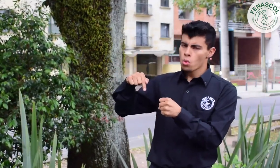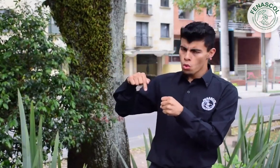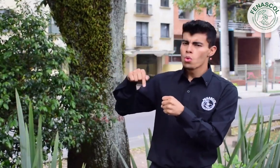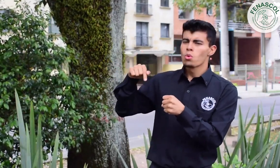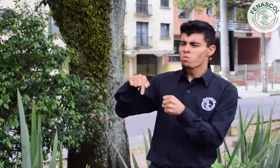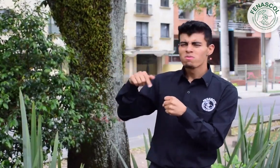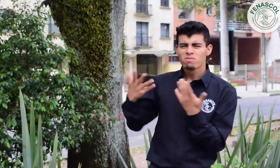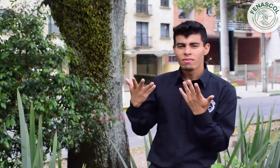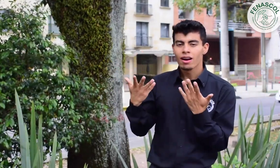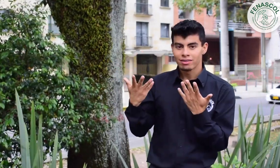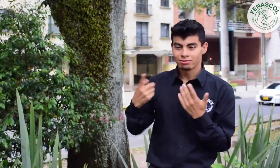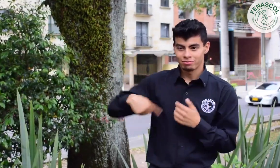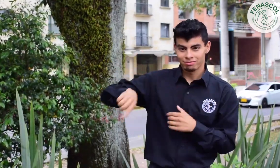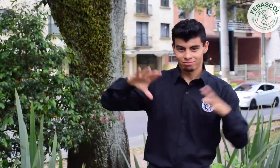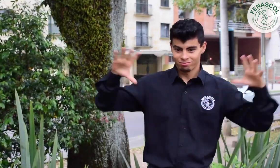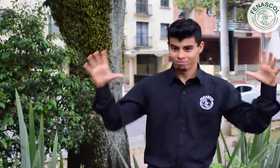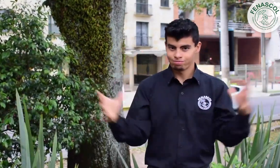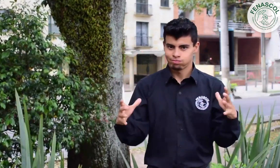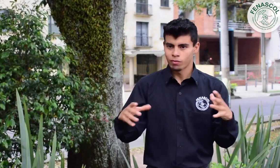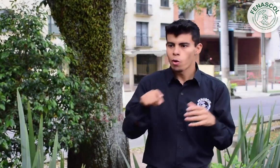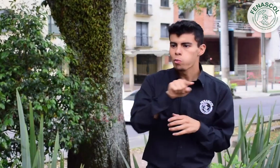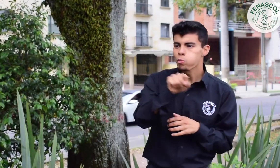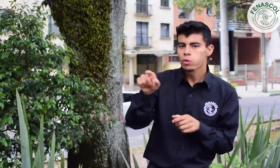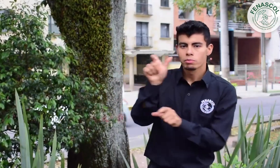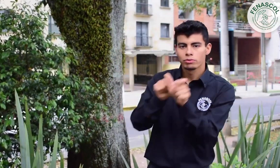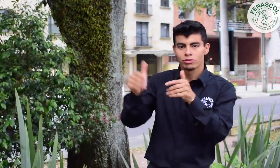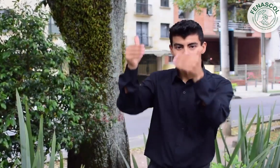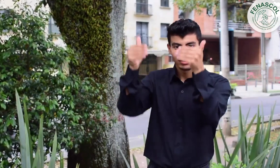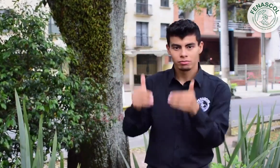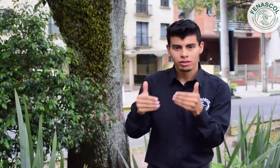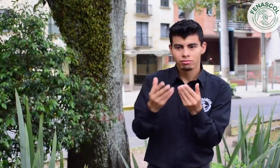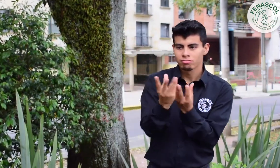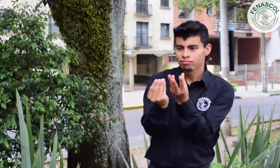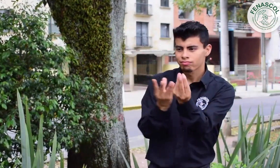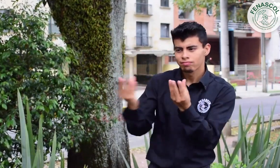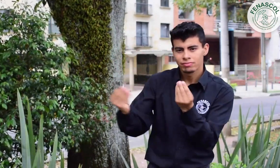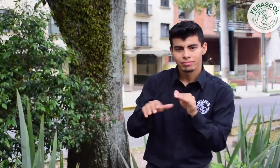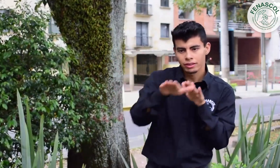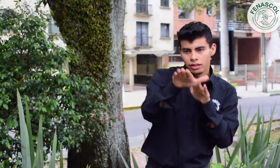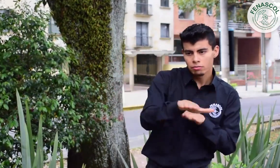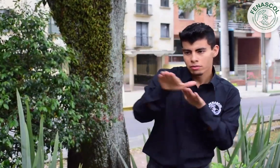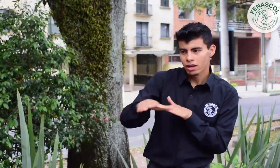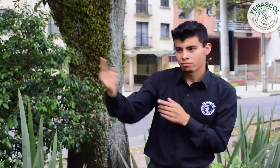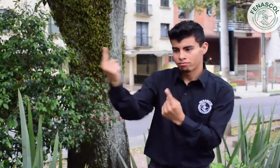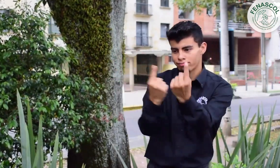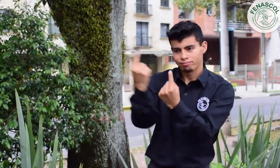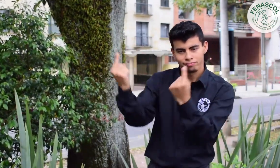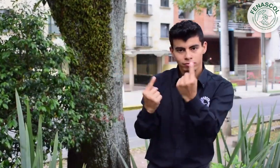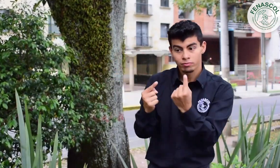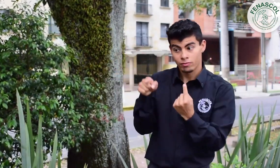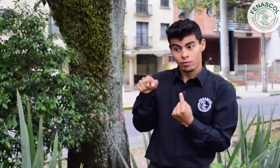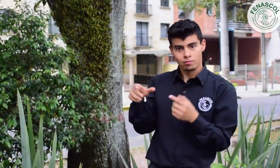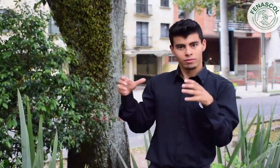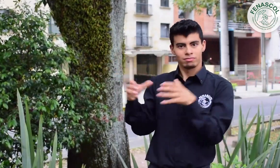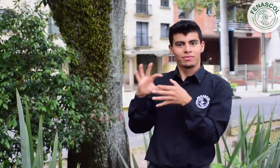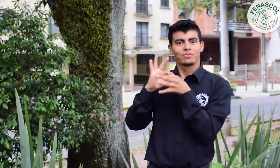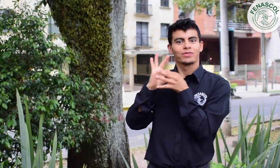con discapacidad, FENASCOL como representante de las personas sordas. Además, personas con baja visión,